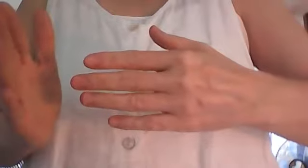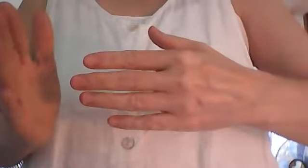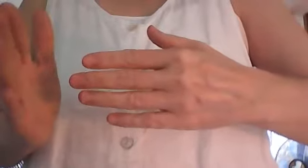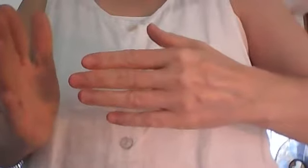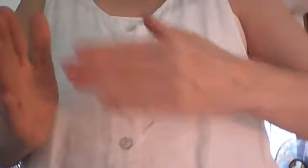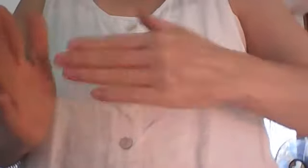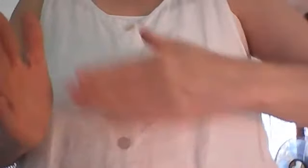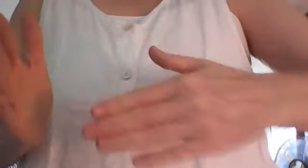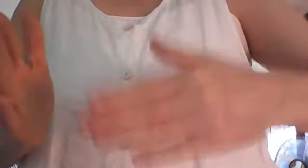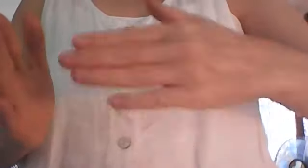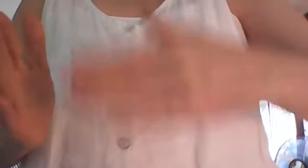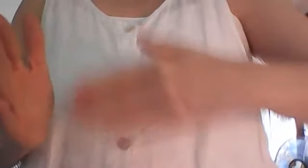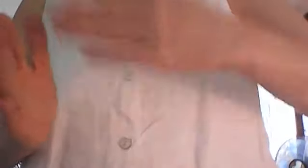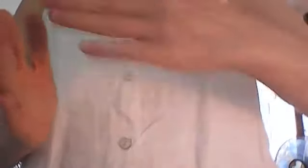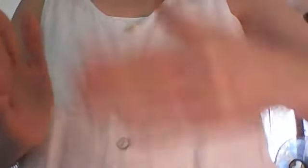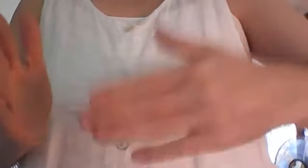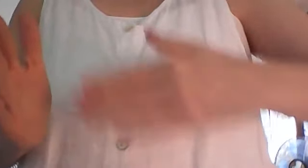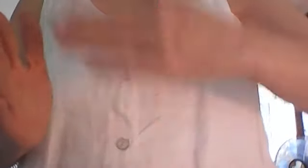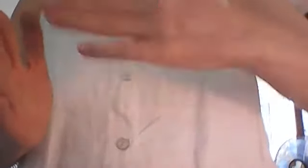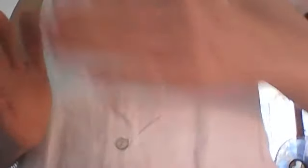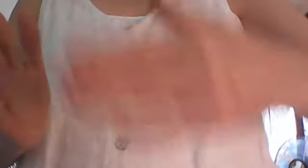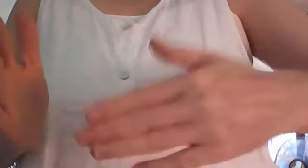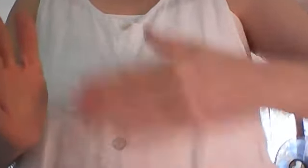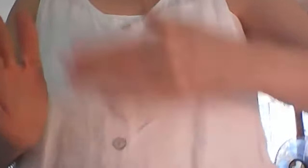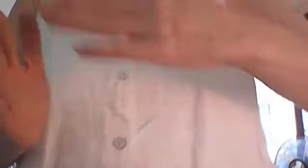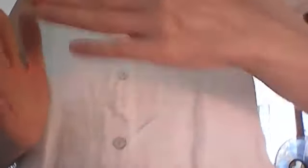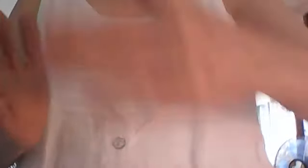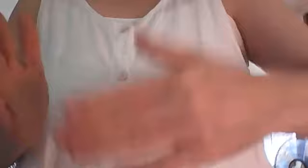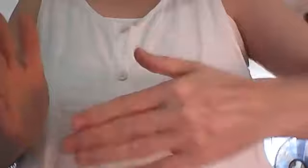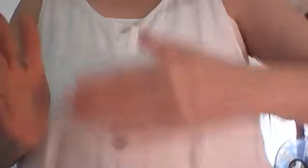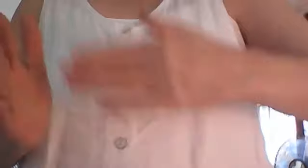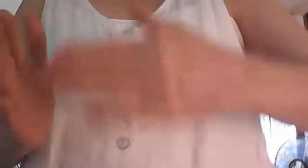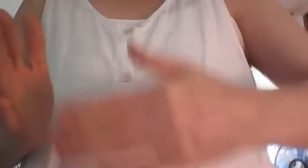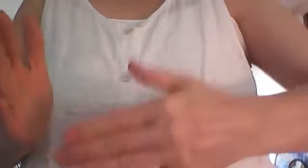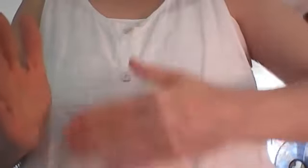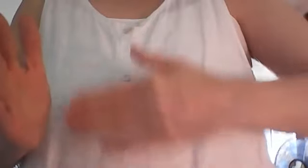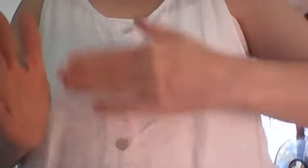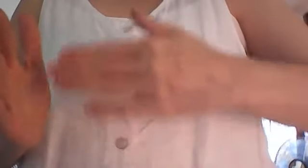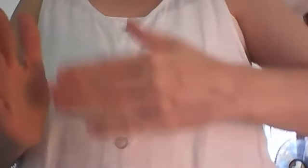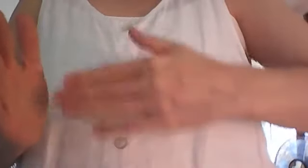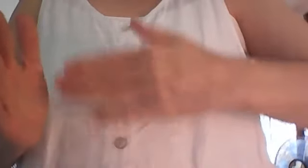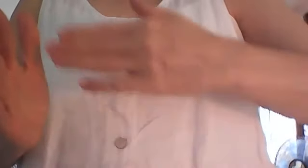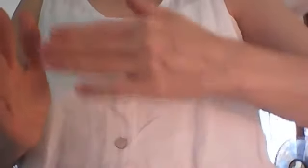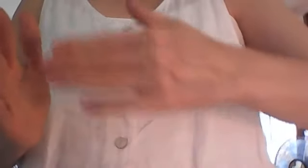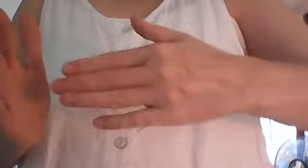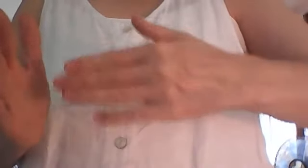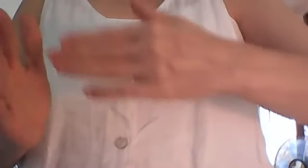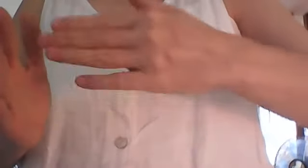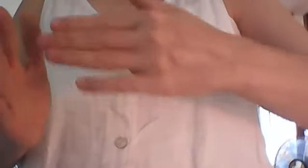vous voyez alors je fais le mouvement je pourrais le faire beaucoup plus lentement